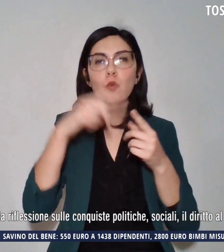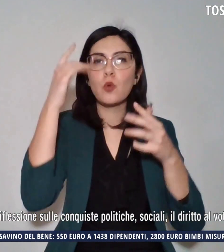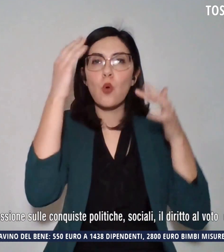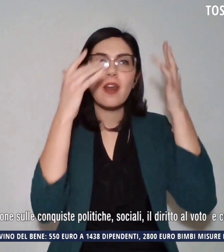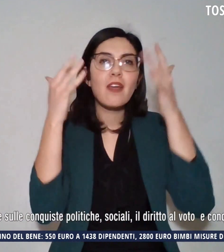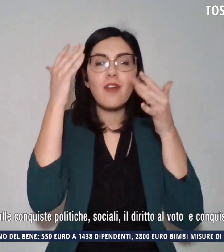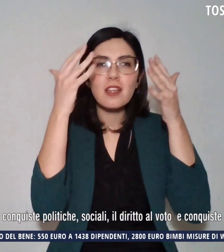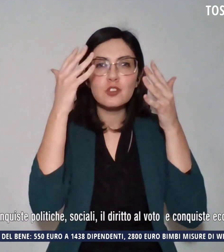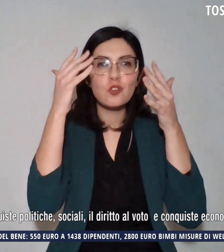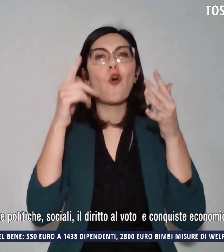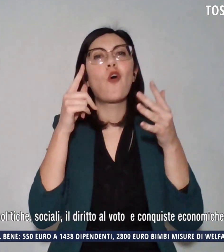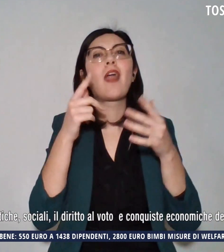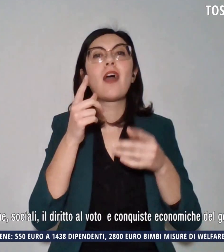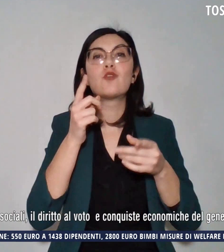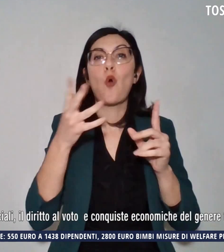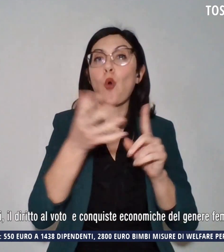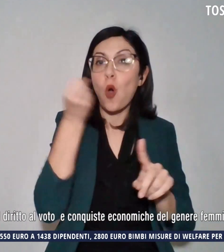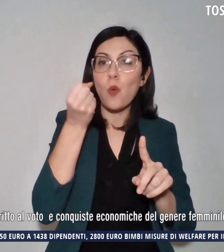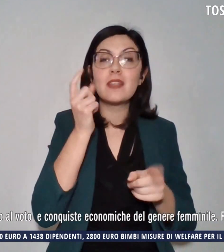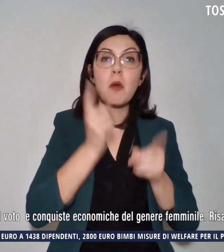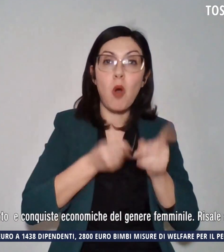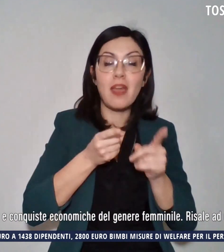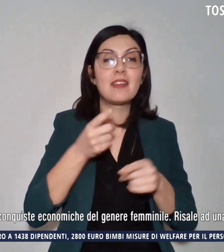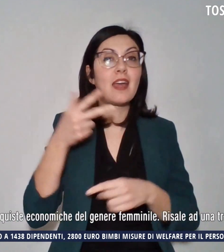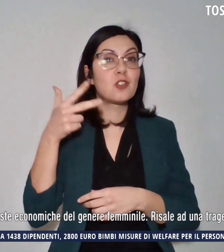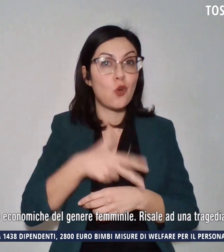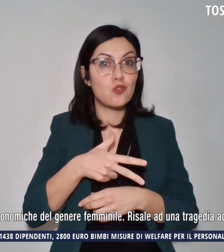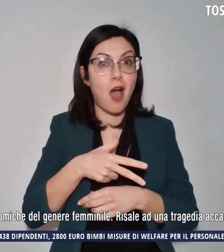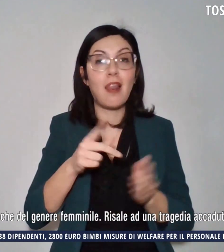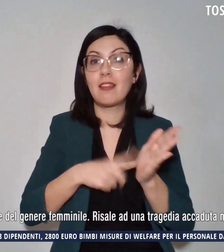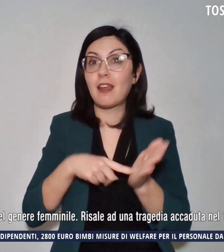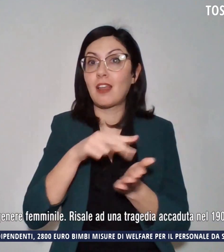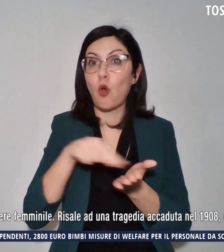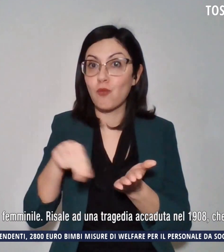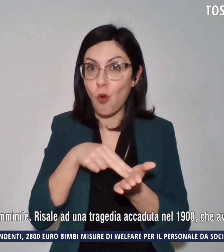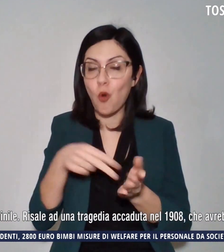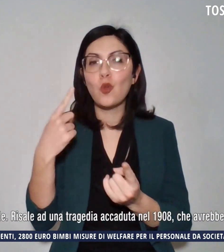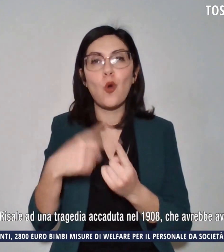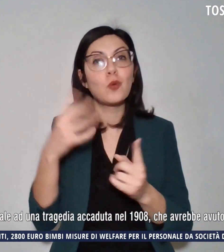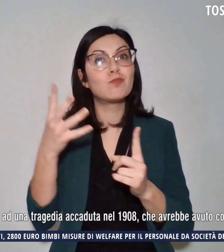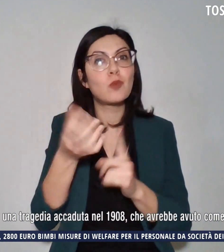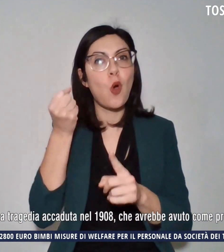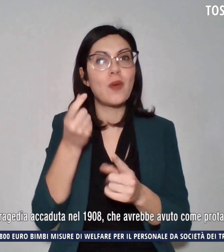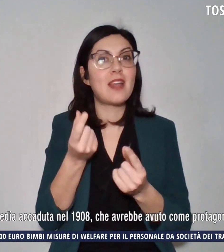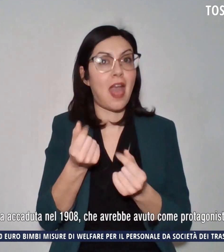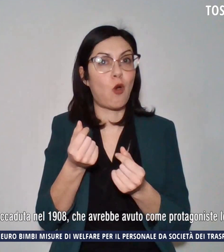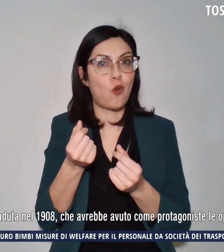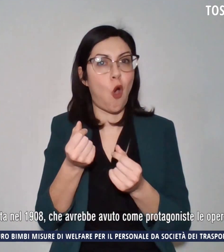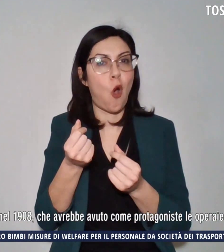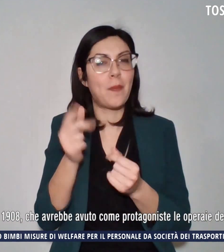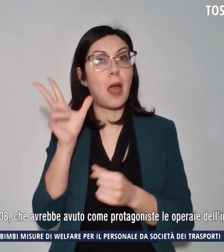politiche, sociali, il diritto al voto e conquiste economiche del genere femminile.